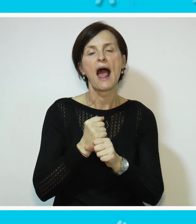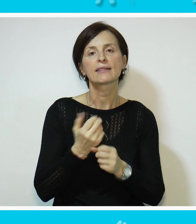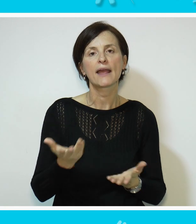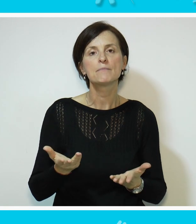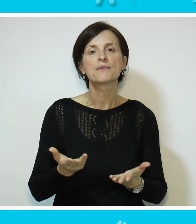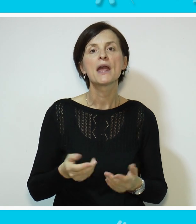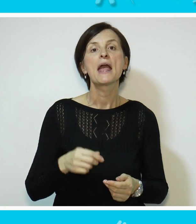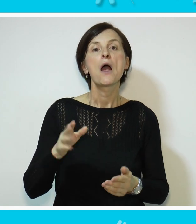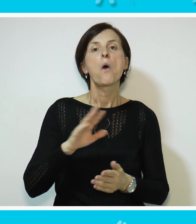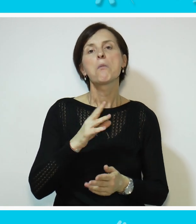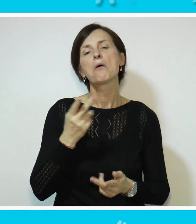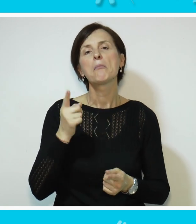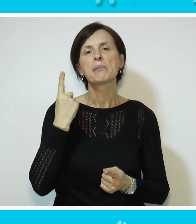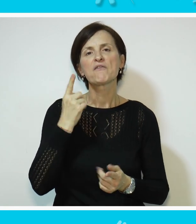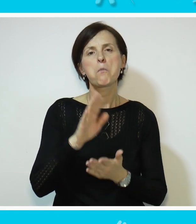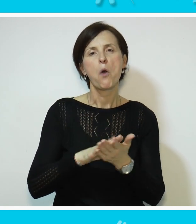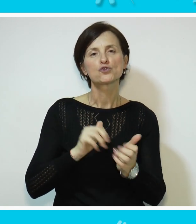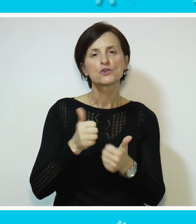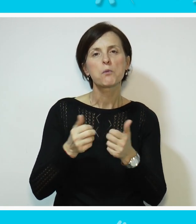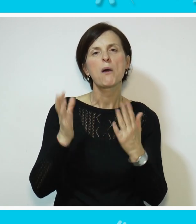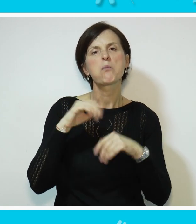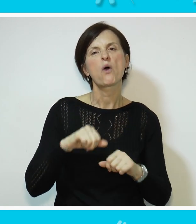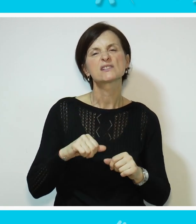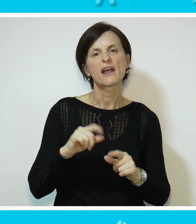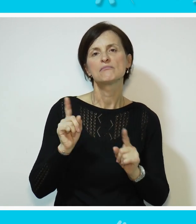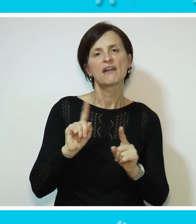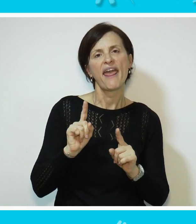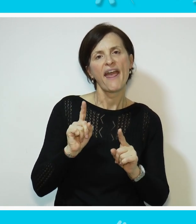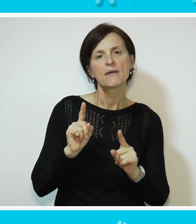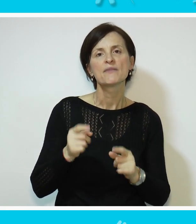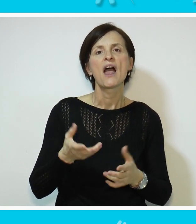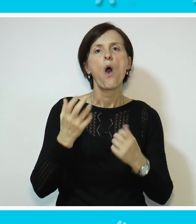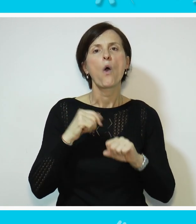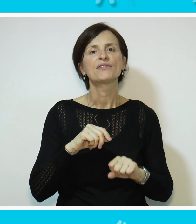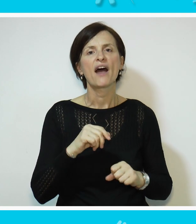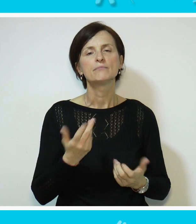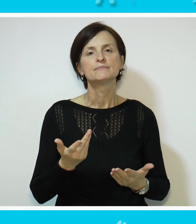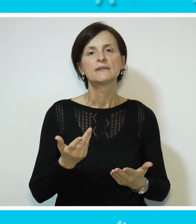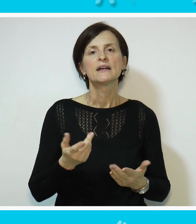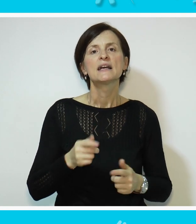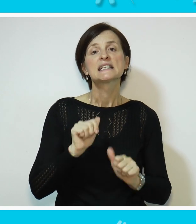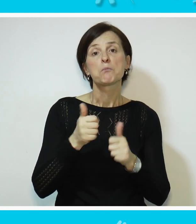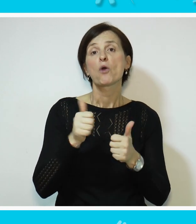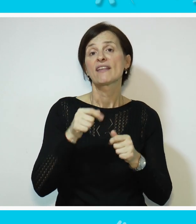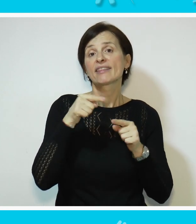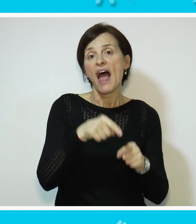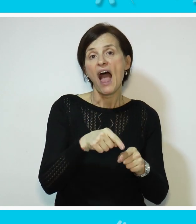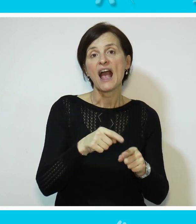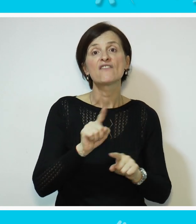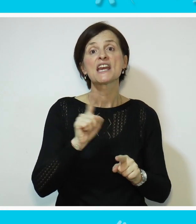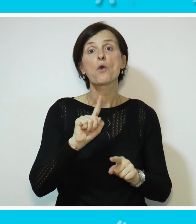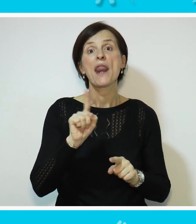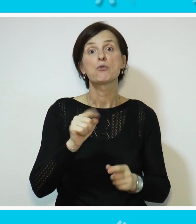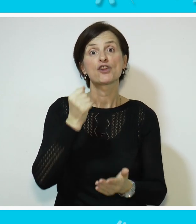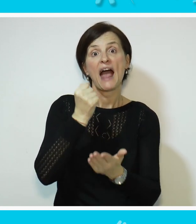obično krenu sport pa se razočaraju što ne mogu svi pa pitanje je da li ću i ja. Znači sport je